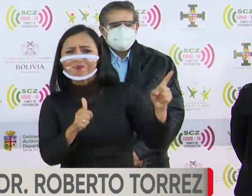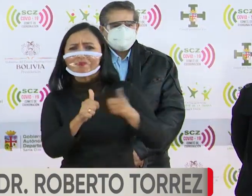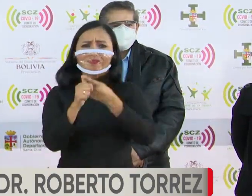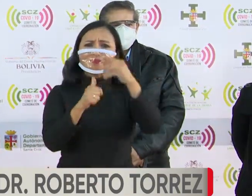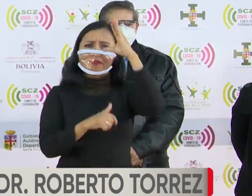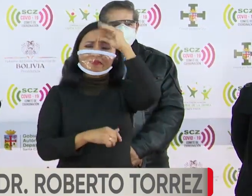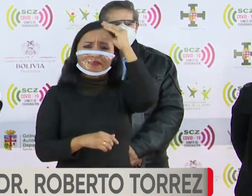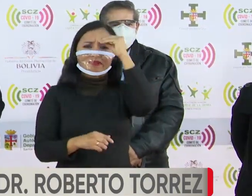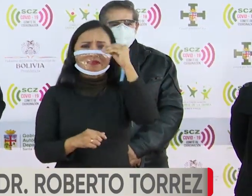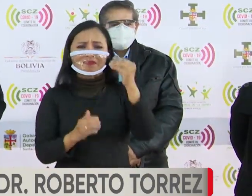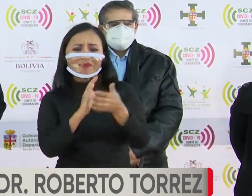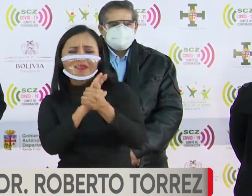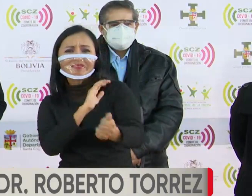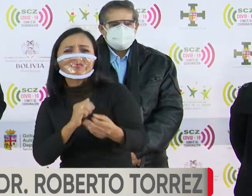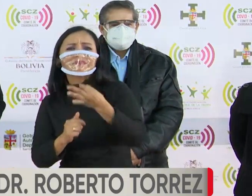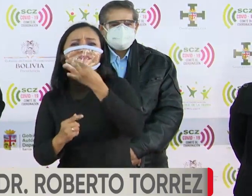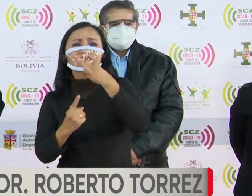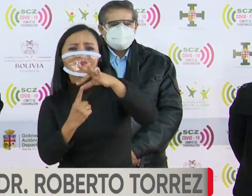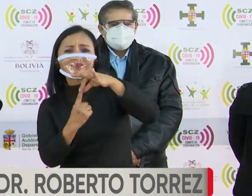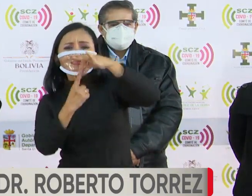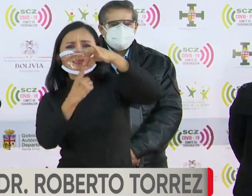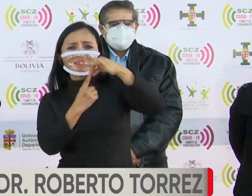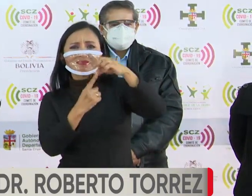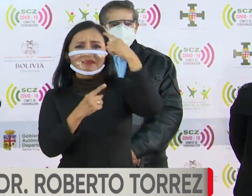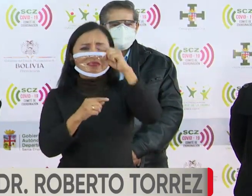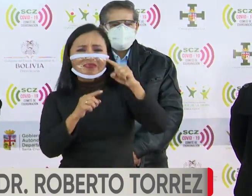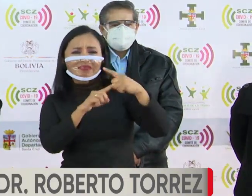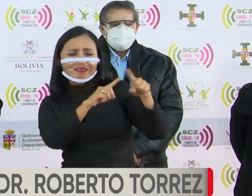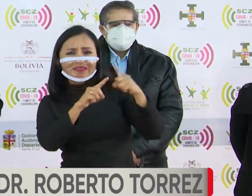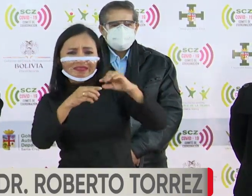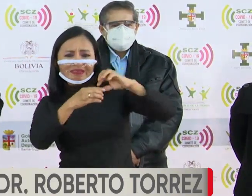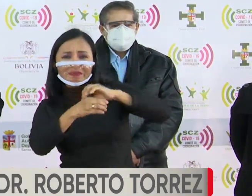de la unidad de epidemiología del Servicio Departamental de Salud.